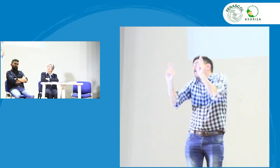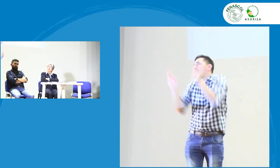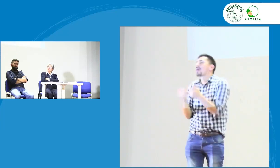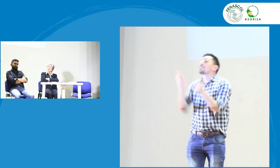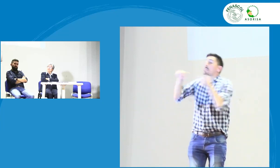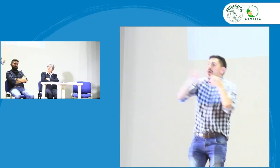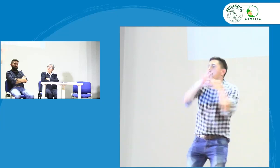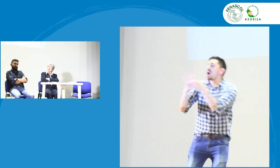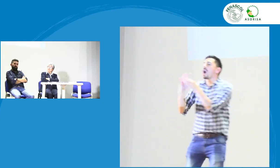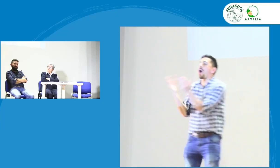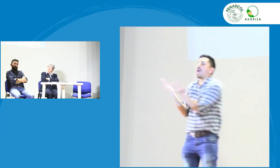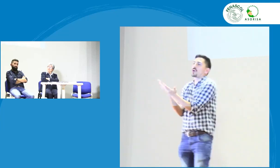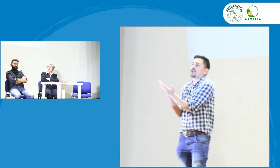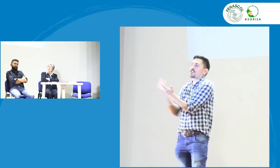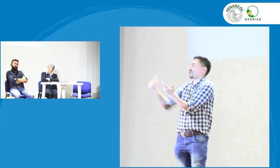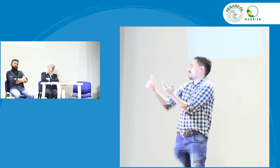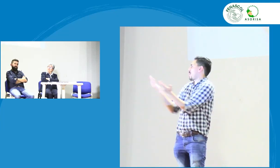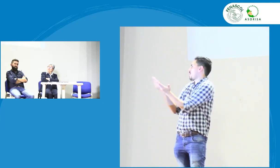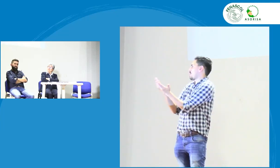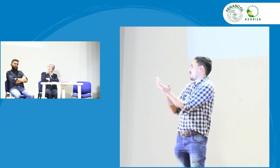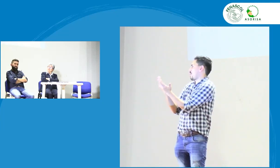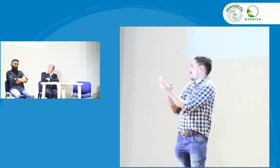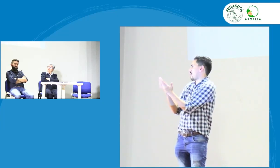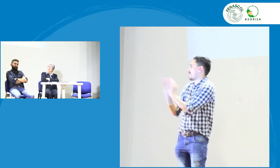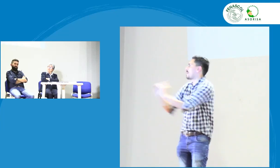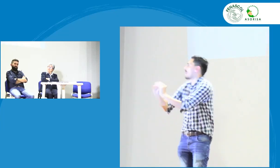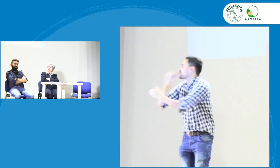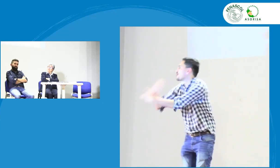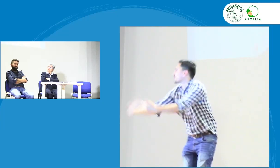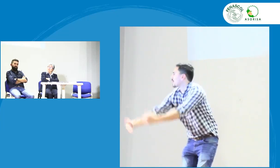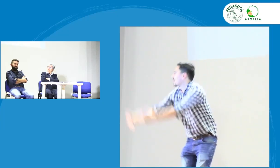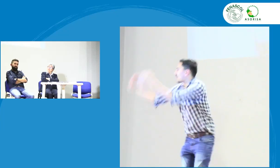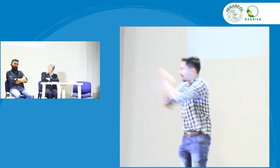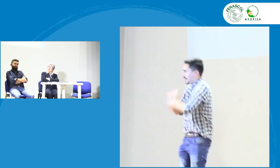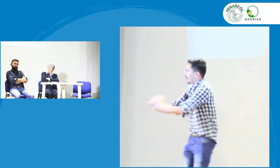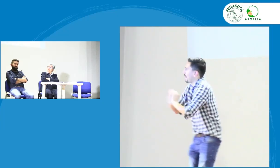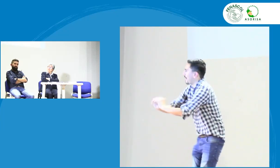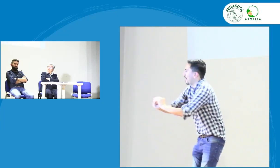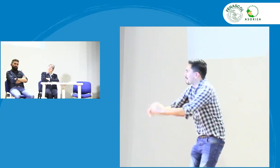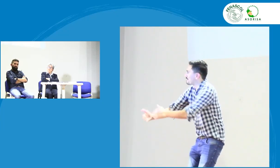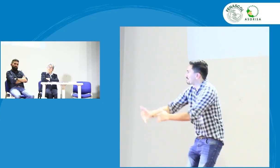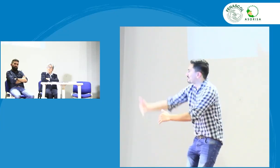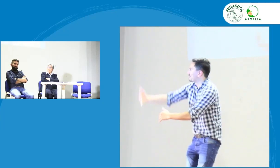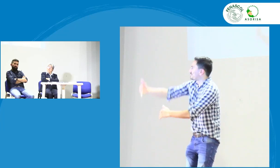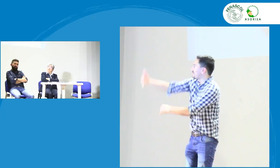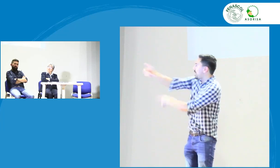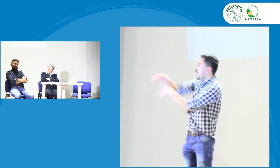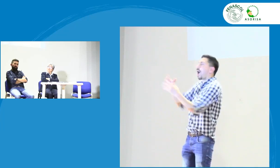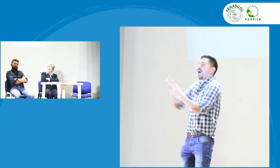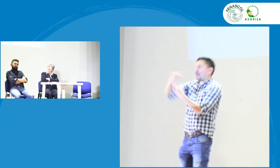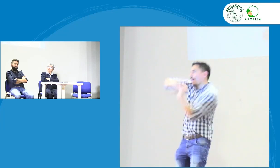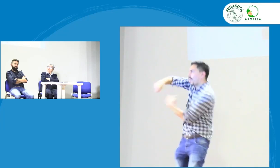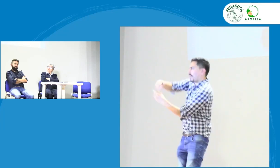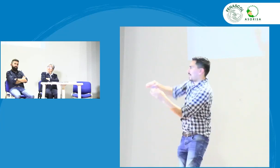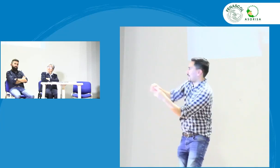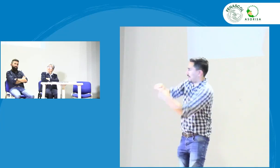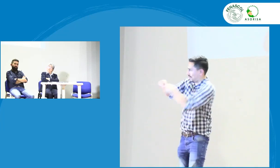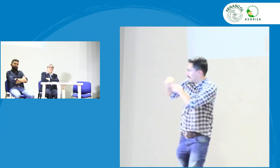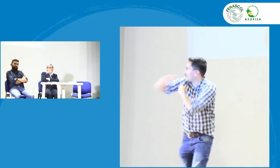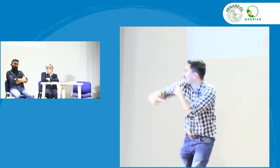intercambio de conocimiento en cuanto a la lengua de señas y en educación para los niños la formación en lengua de señas